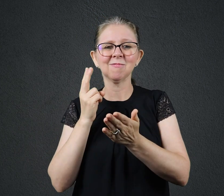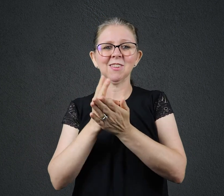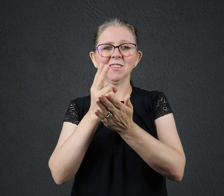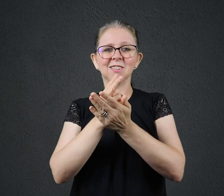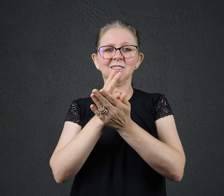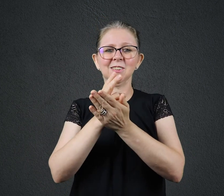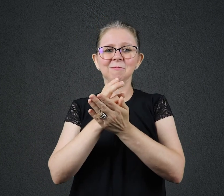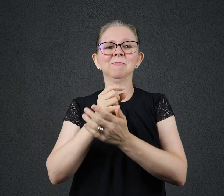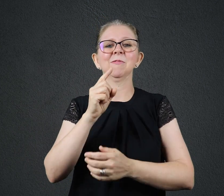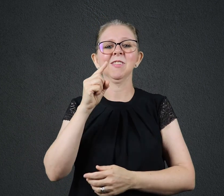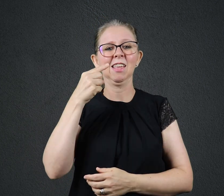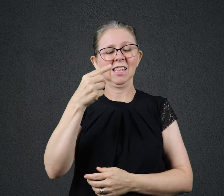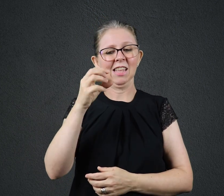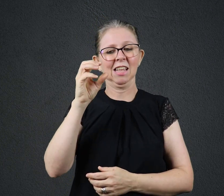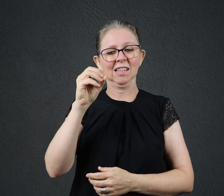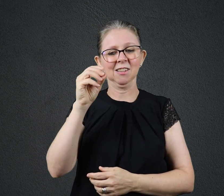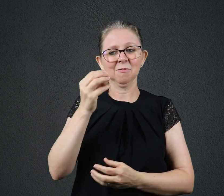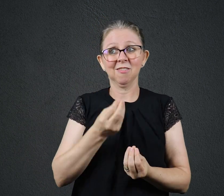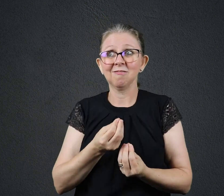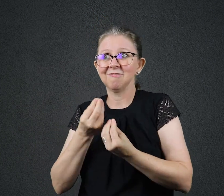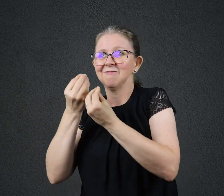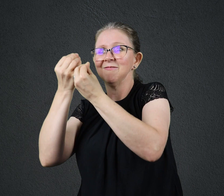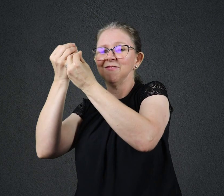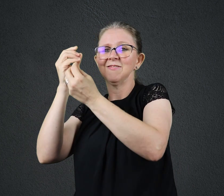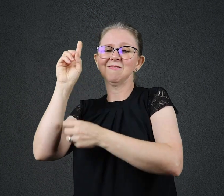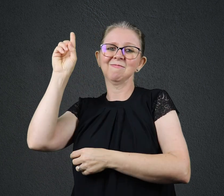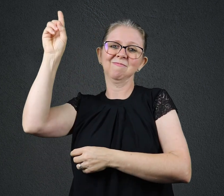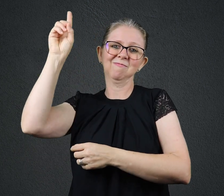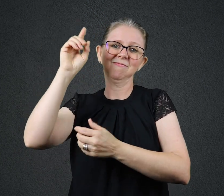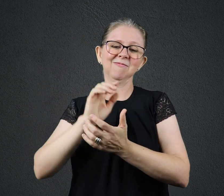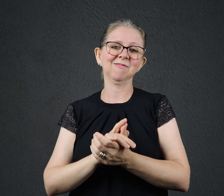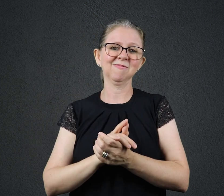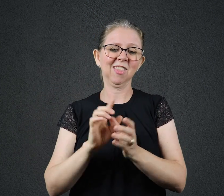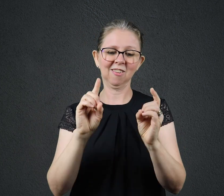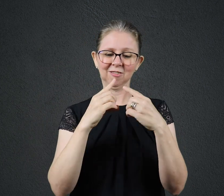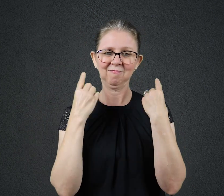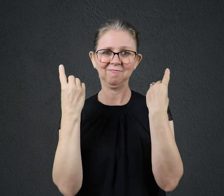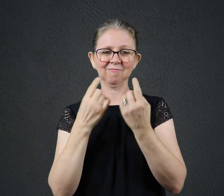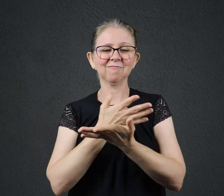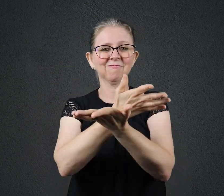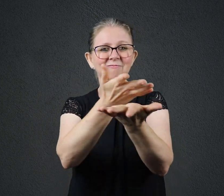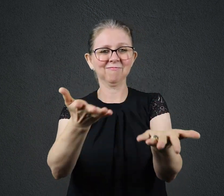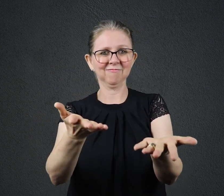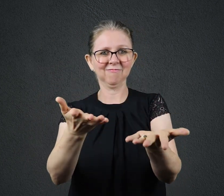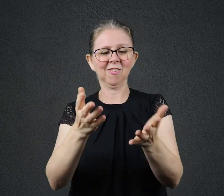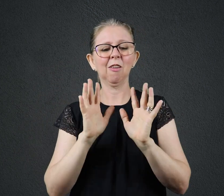DEUS Você ouviu Presente Diário O devocional de todos os que buscam a Deus